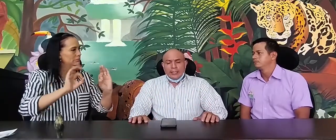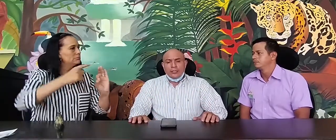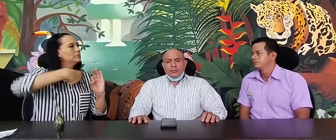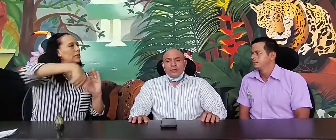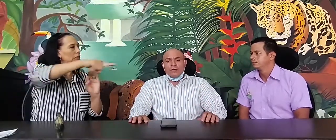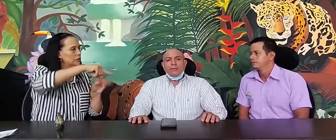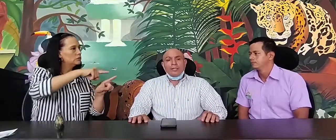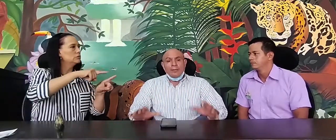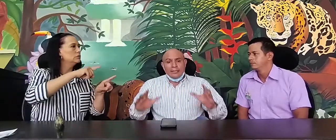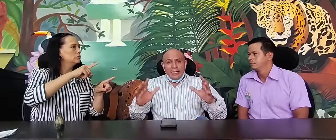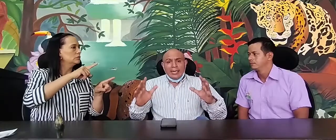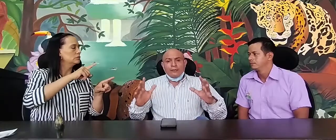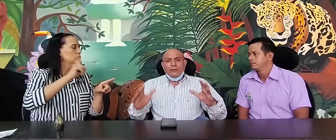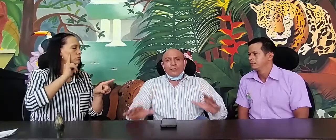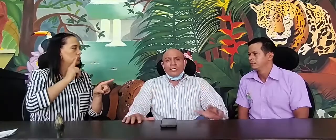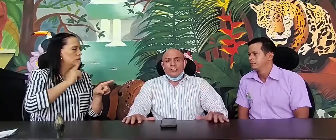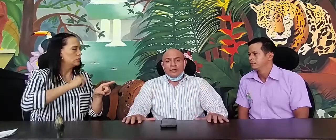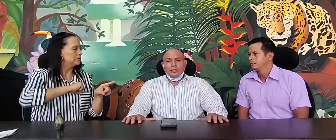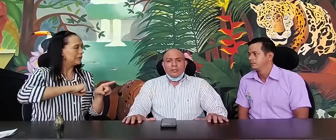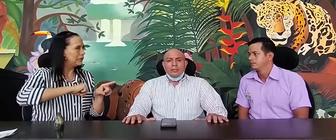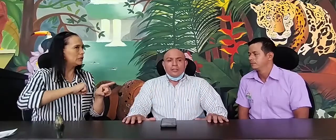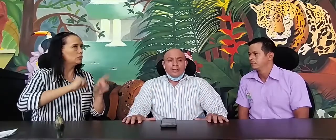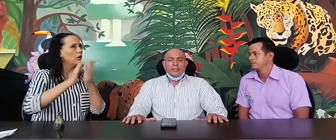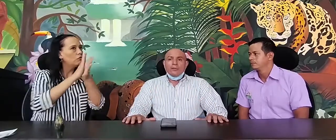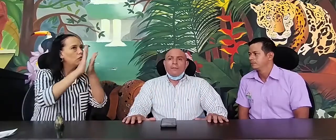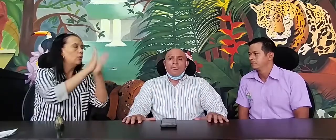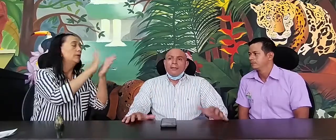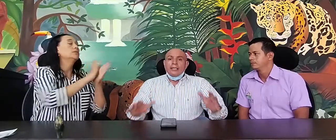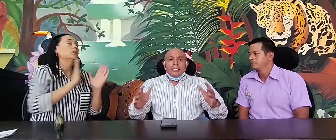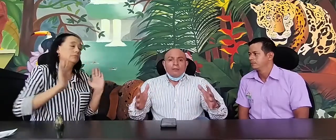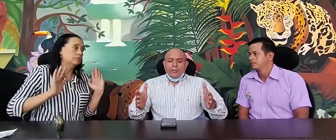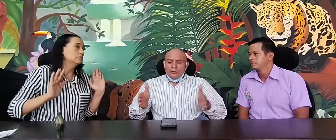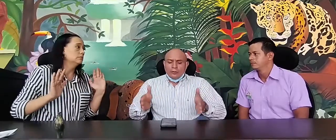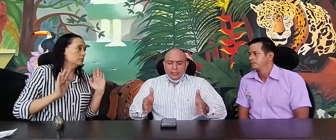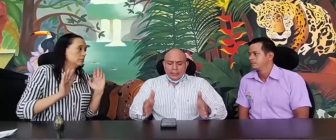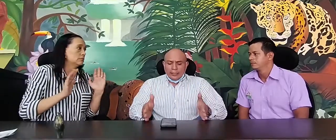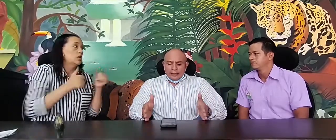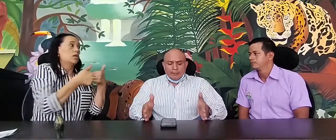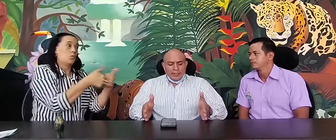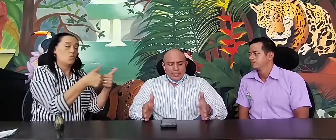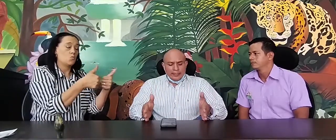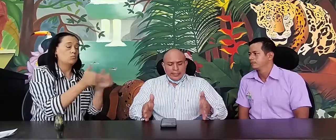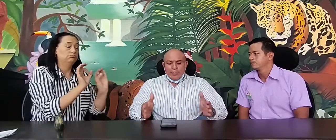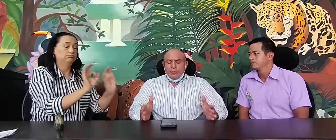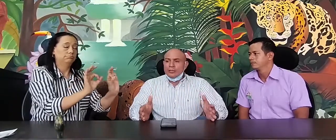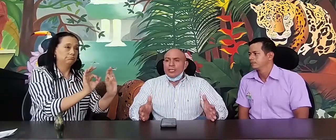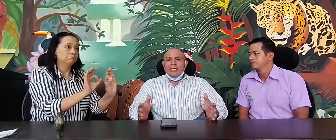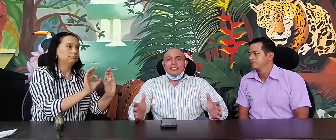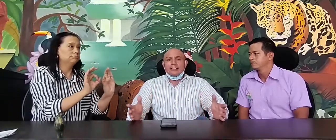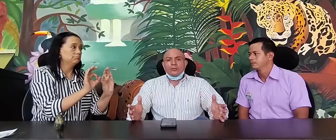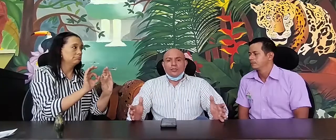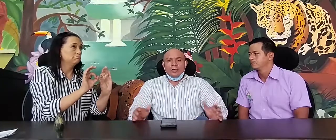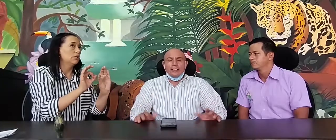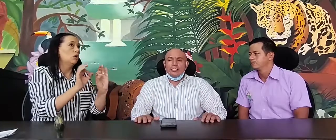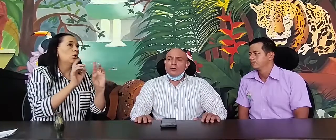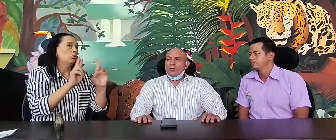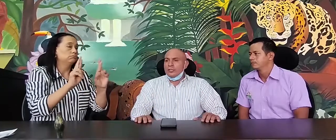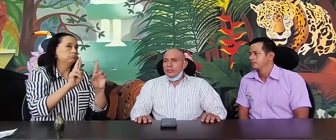derecho fundamental a la información, ¿cierto? Y qué bueno que también, digamos, las instituciones de educación